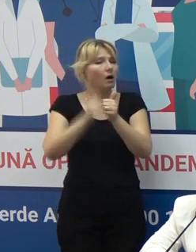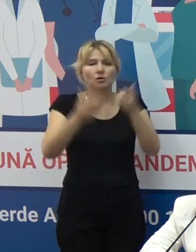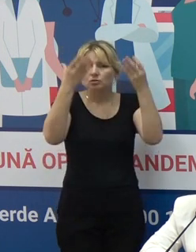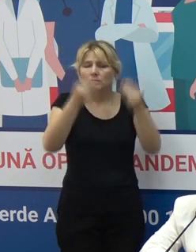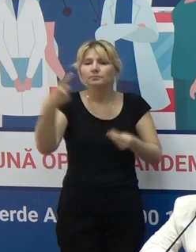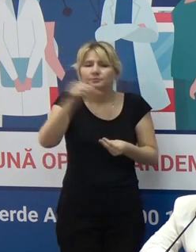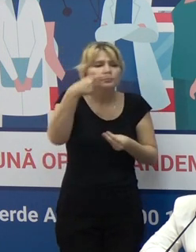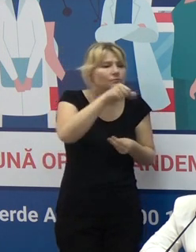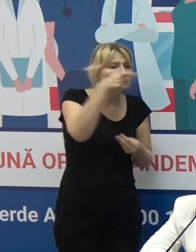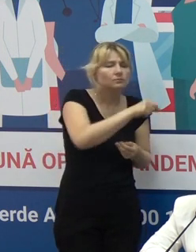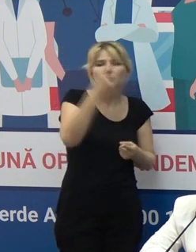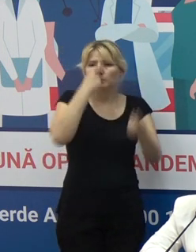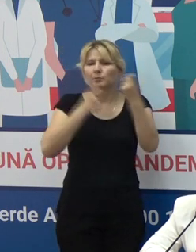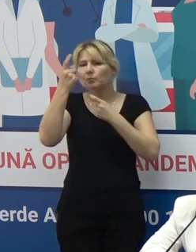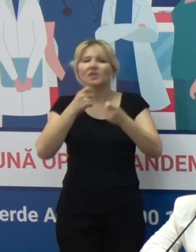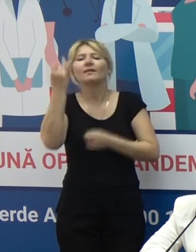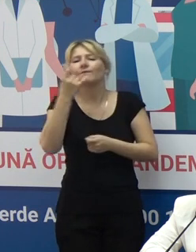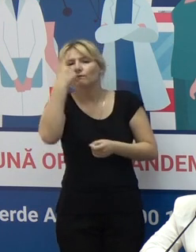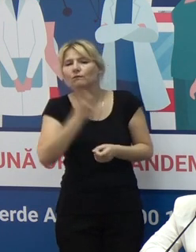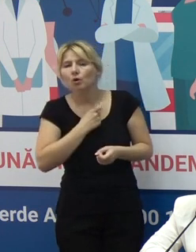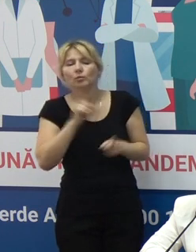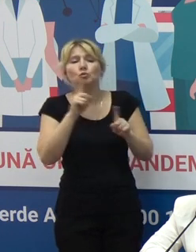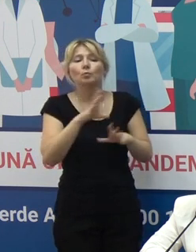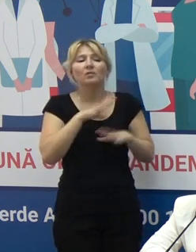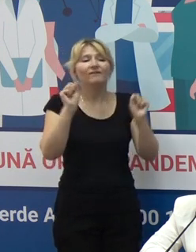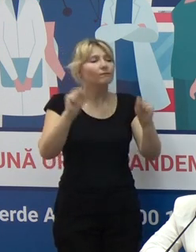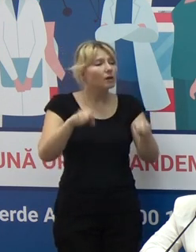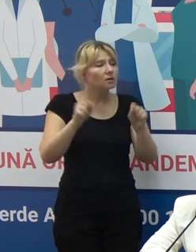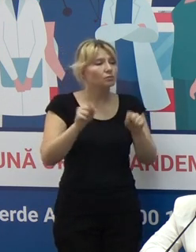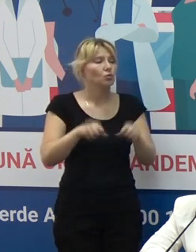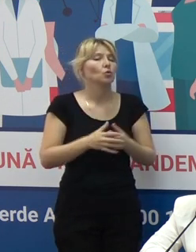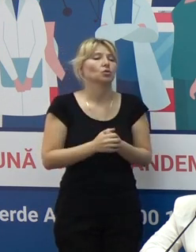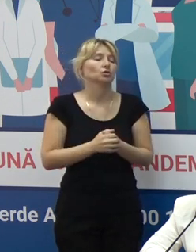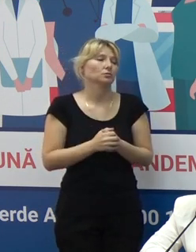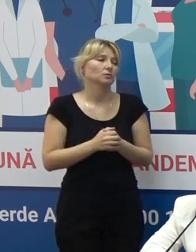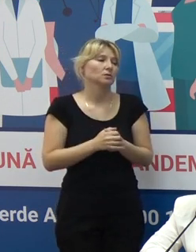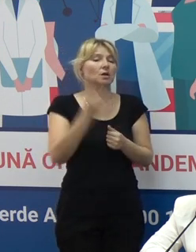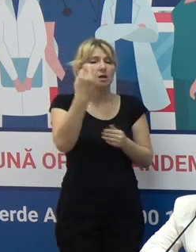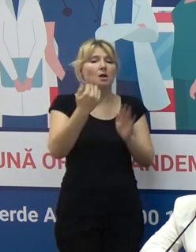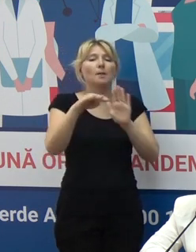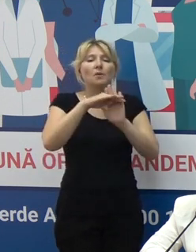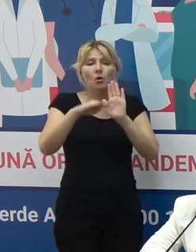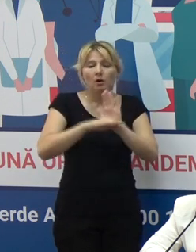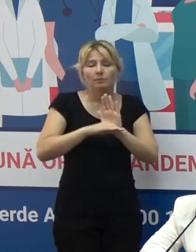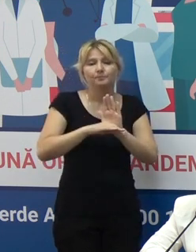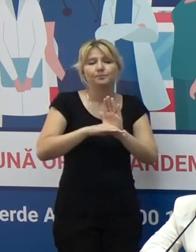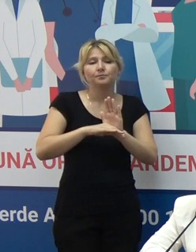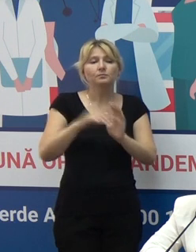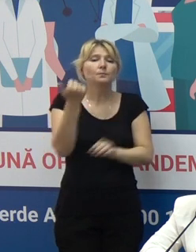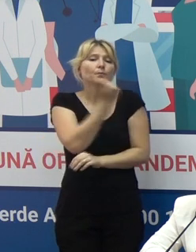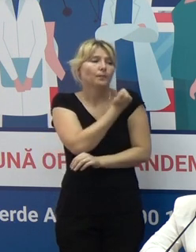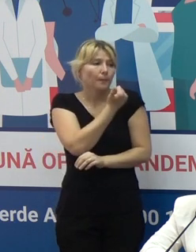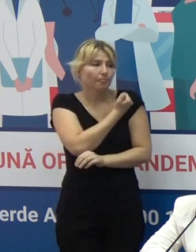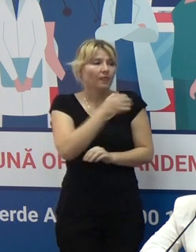săptămânală, se prezintă informații ca să avem posibilitatea să ajustăm inclusiv și programul de vaccinare la acele